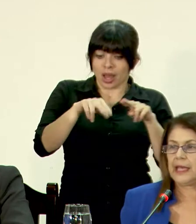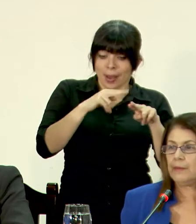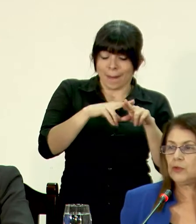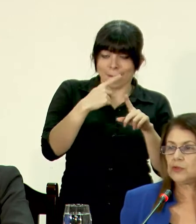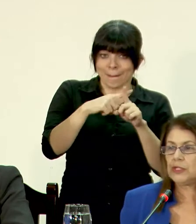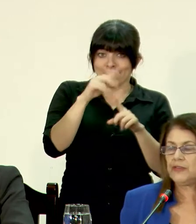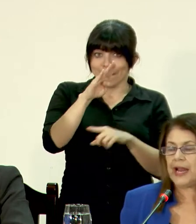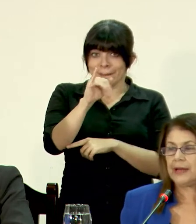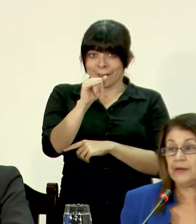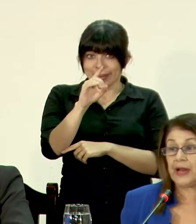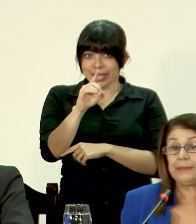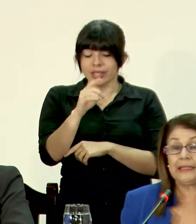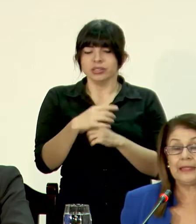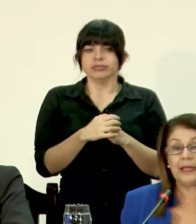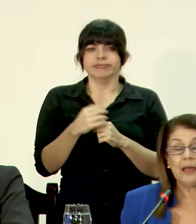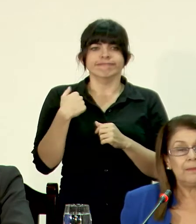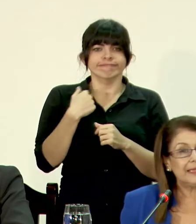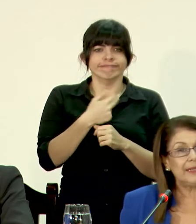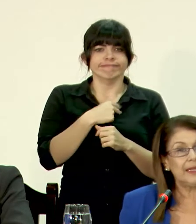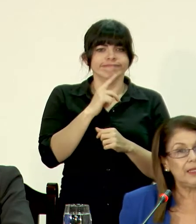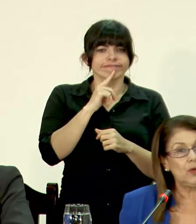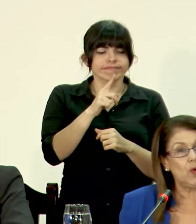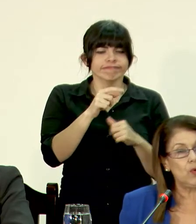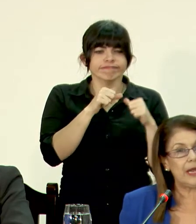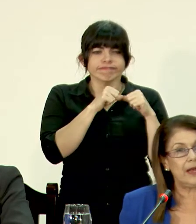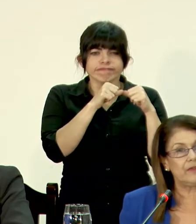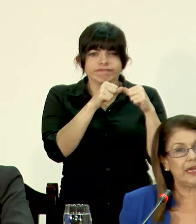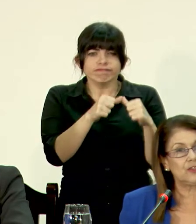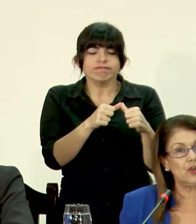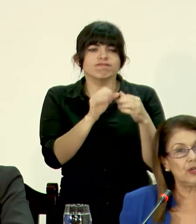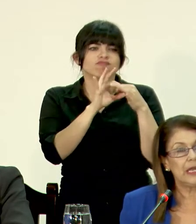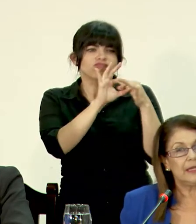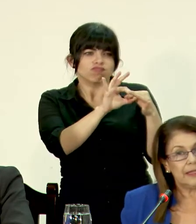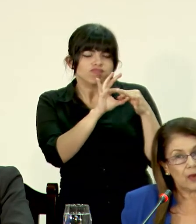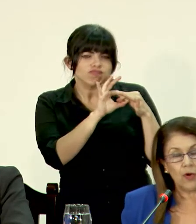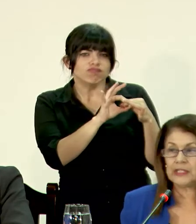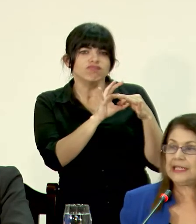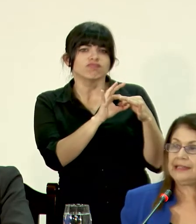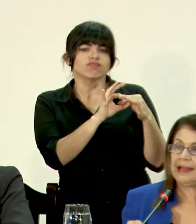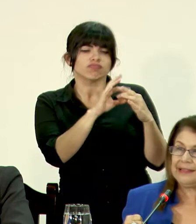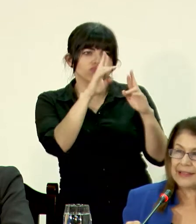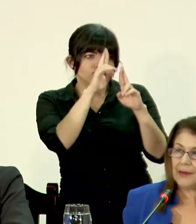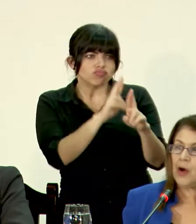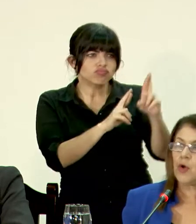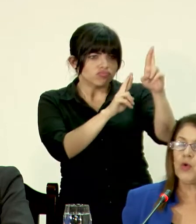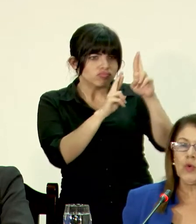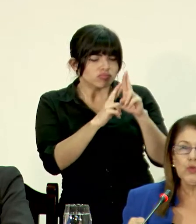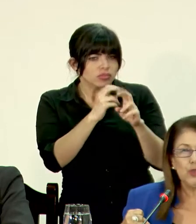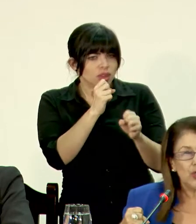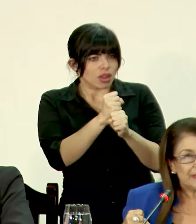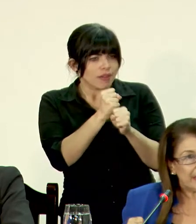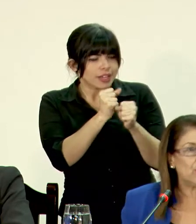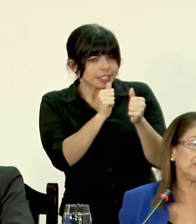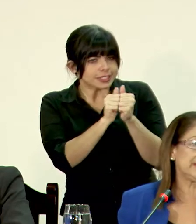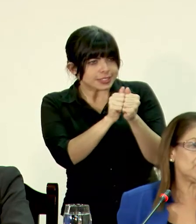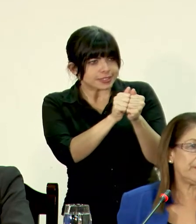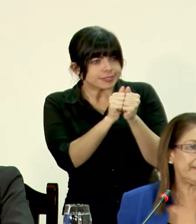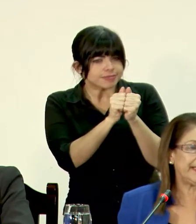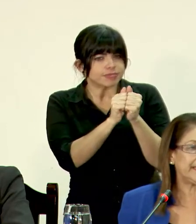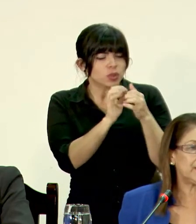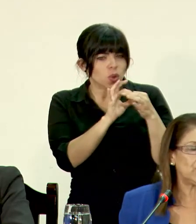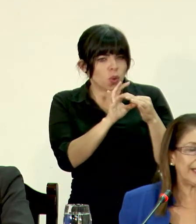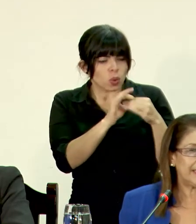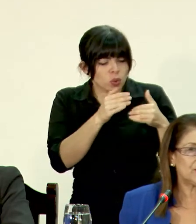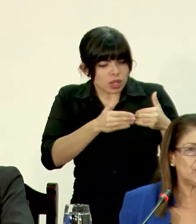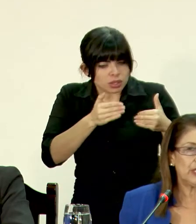BID, que hemos realmente mantenido una relación de cordialidad, de trabajo conjunto, de coordinación